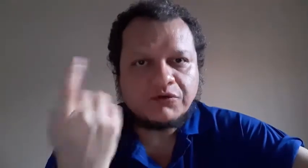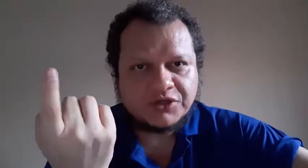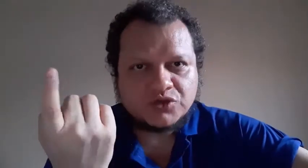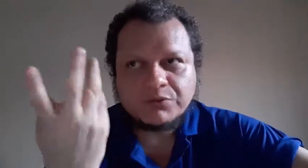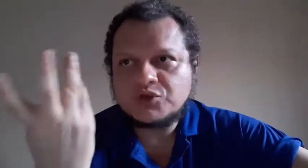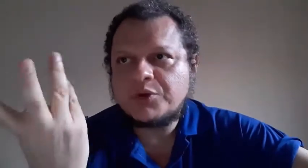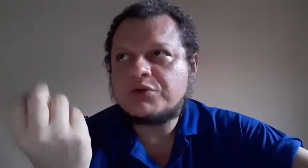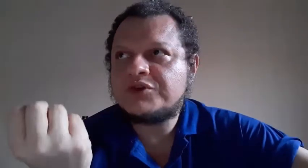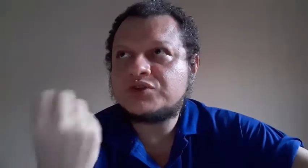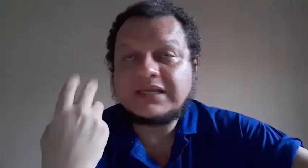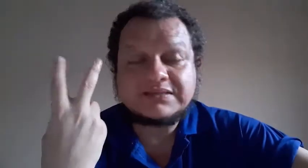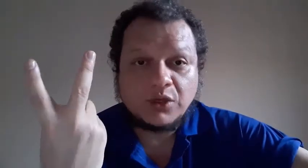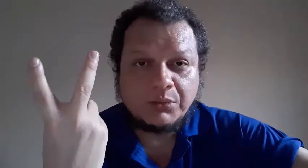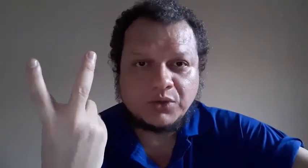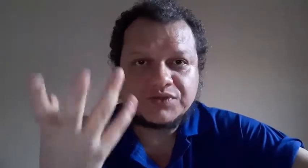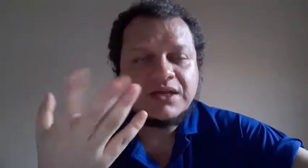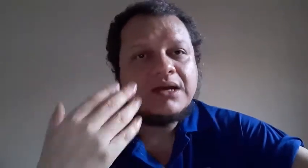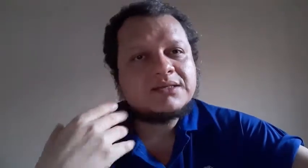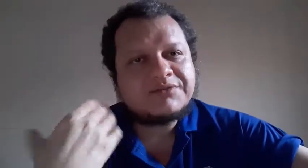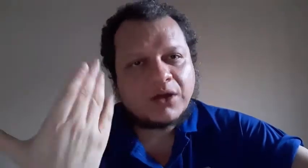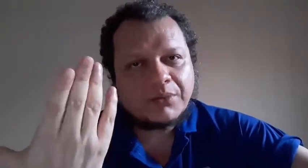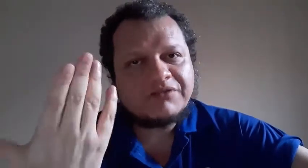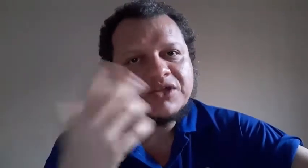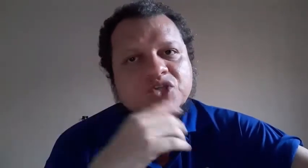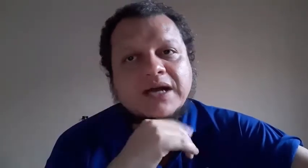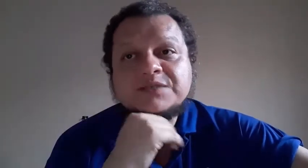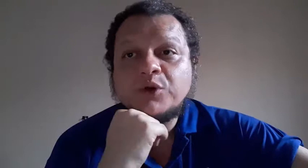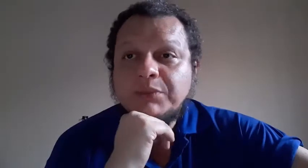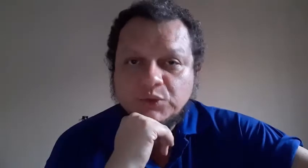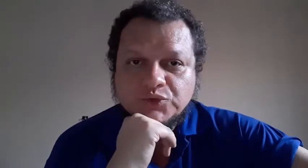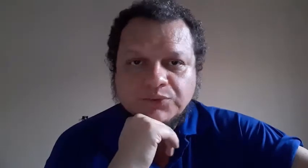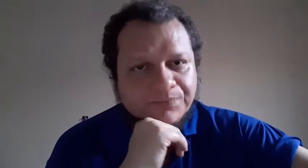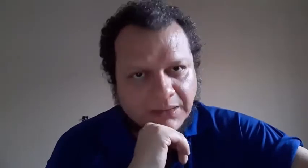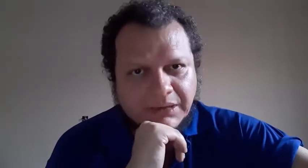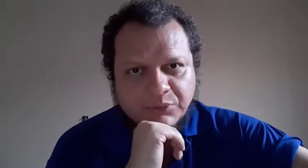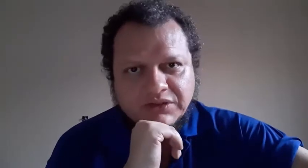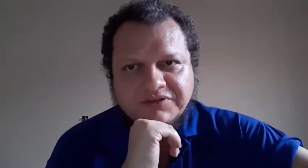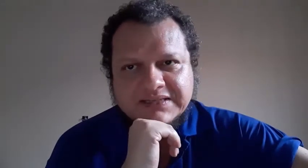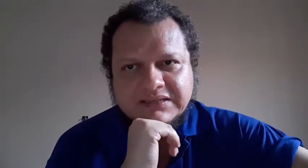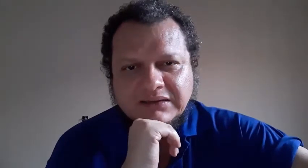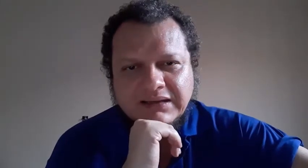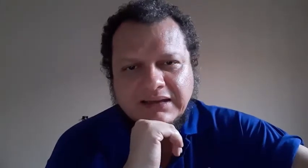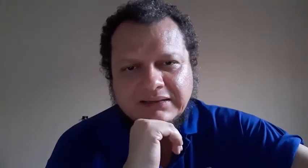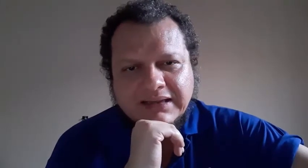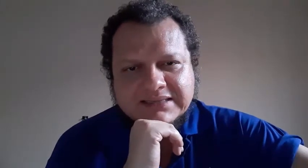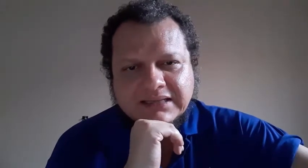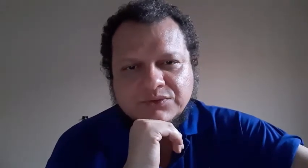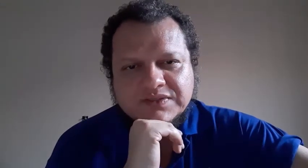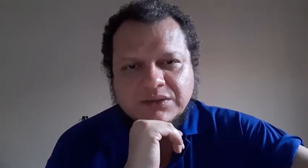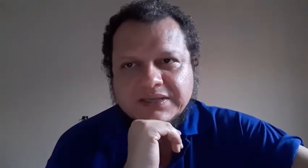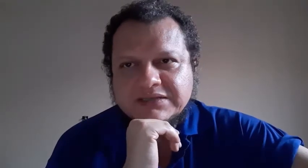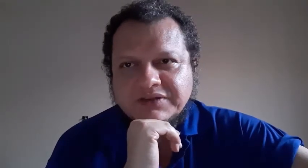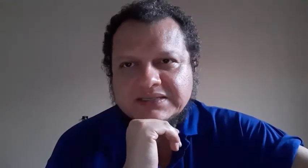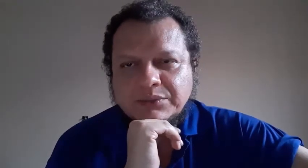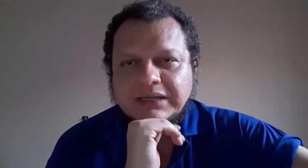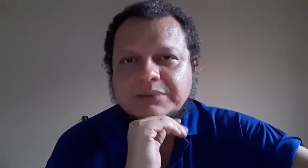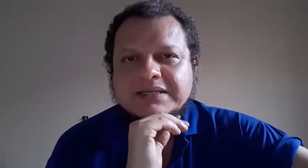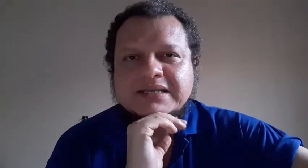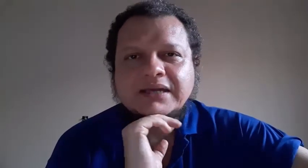vídeo. Vamos supor que o vídeo tenha 5 minutos. Você vai cobrar 20 reais por minuto pra poder fazer essa tradução, essa versão em libras aí,